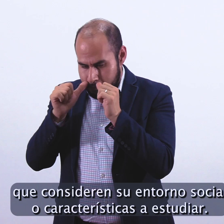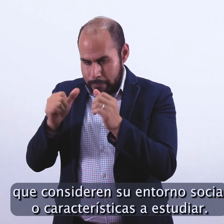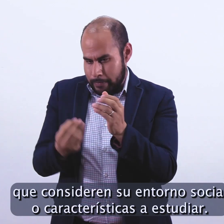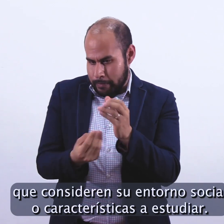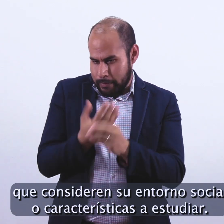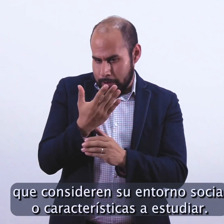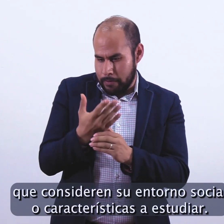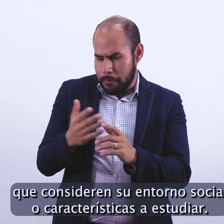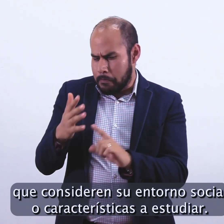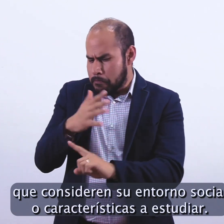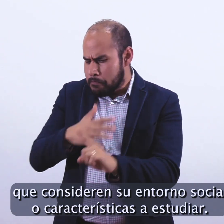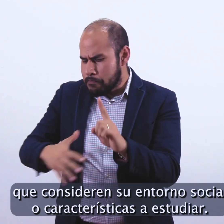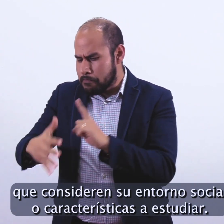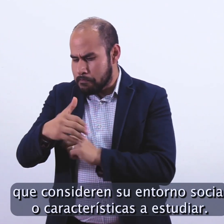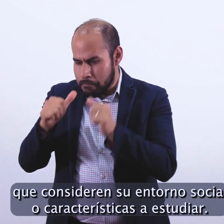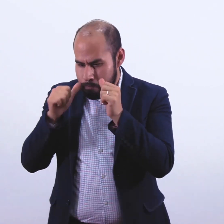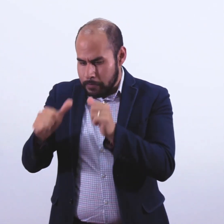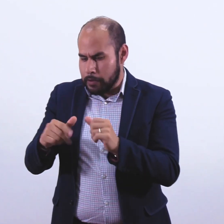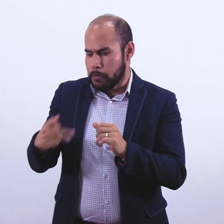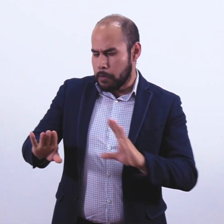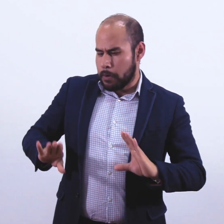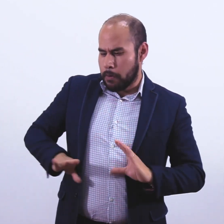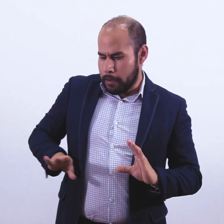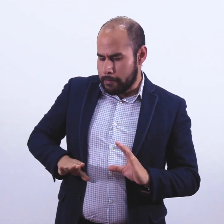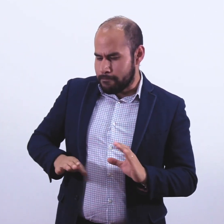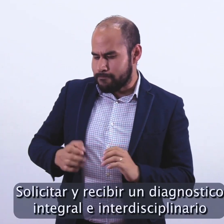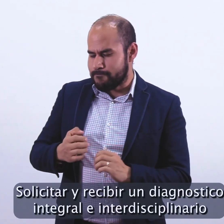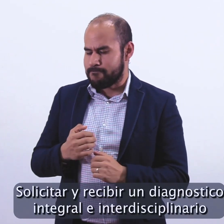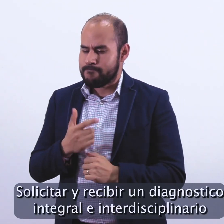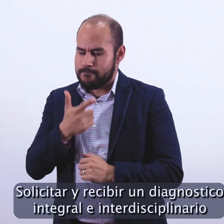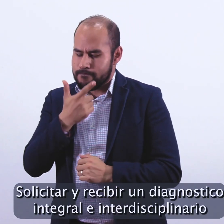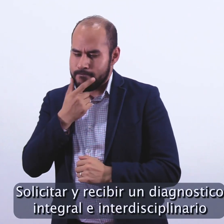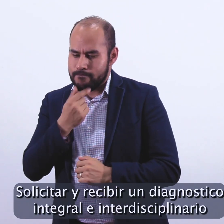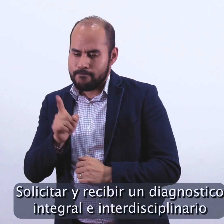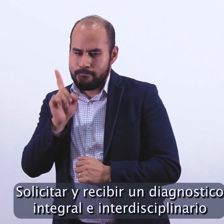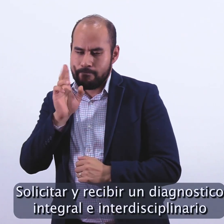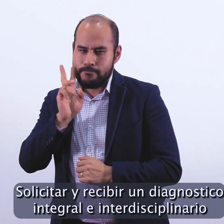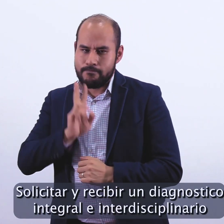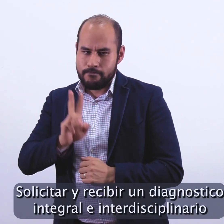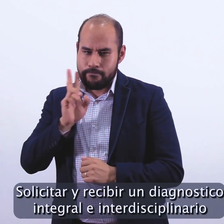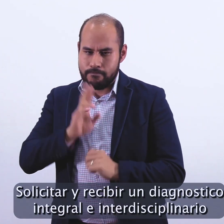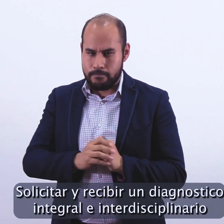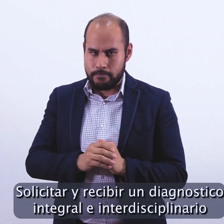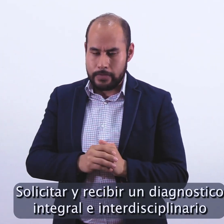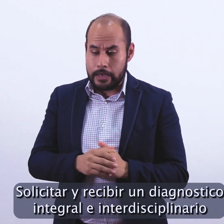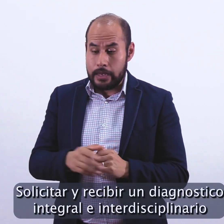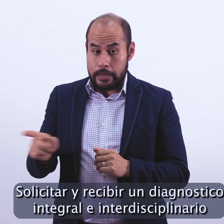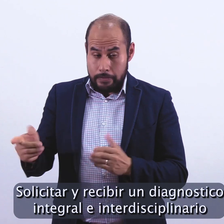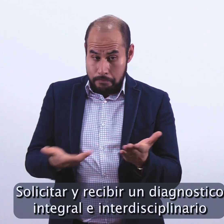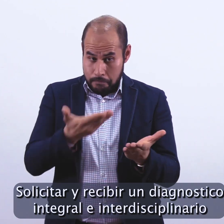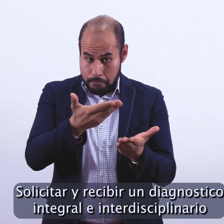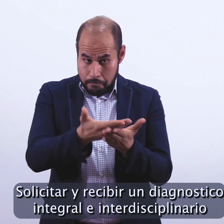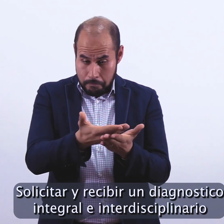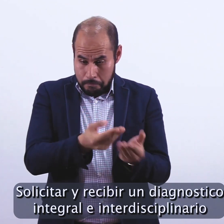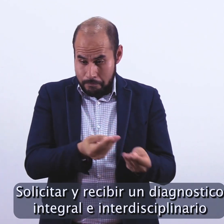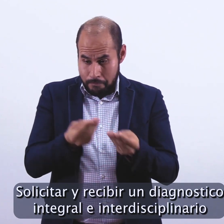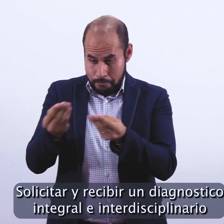o características a estudiar. Solicitar y recibir un diagnóstico integral e interdisciplinario